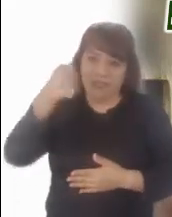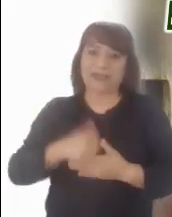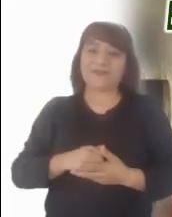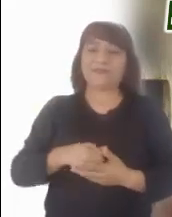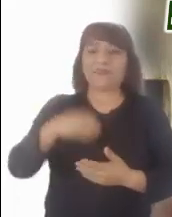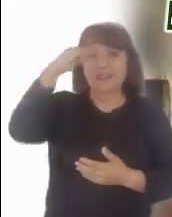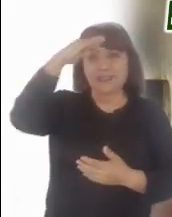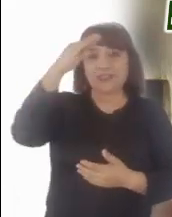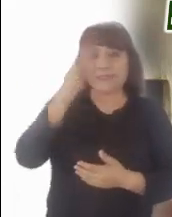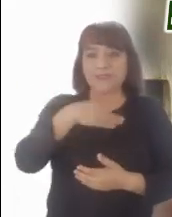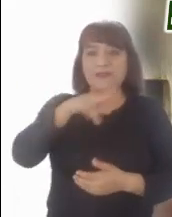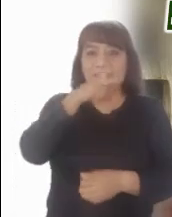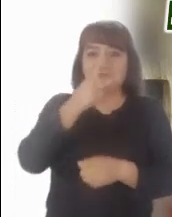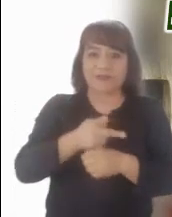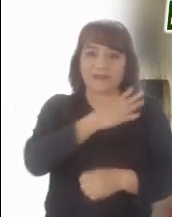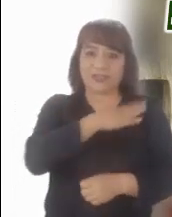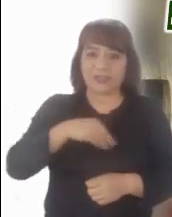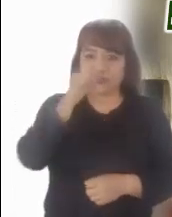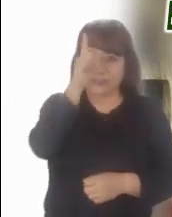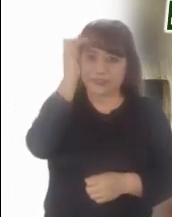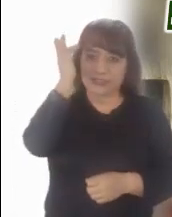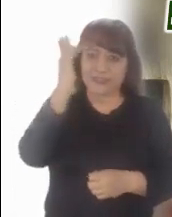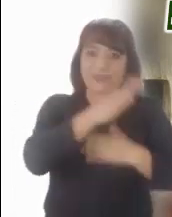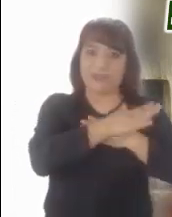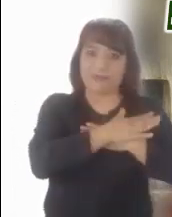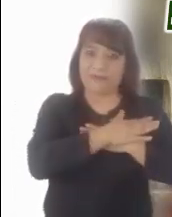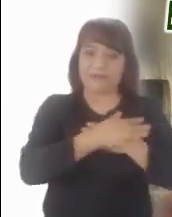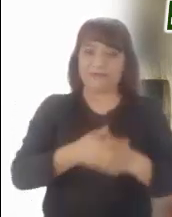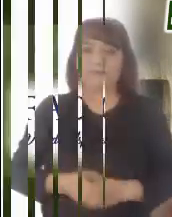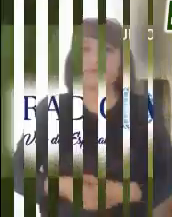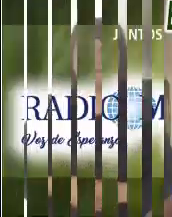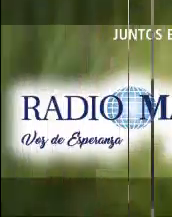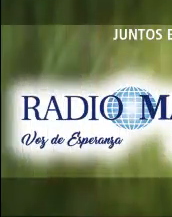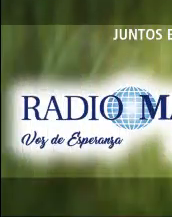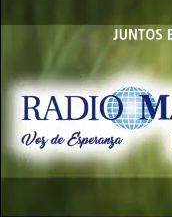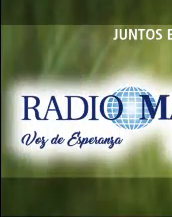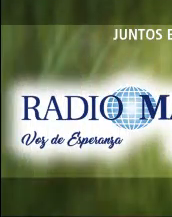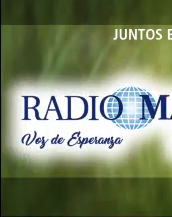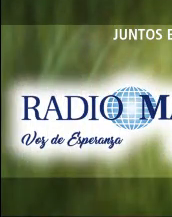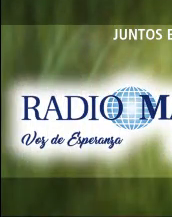El Señor te bendiga en nombre del Padre, y del Hijo, y del Espíritu Santo.